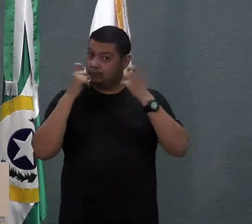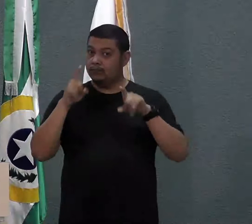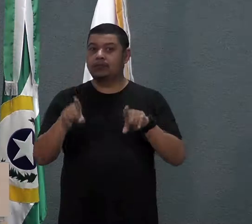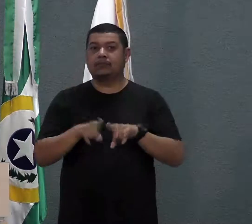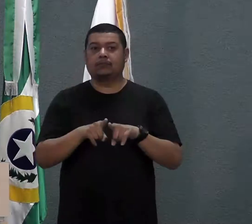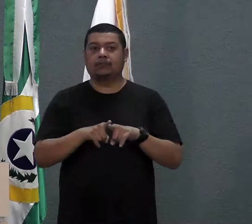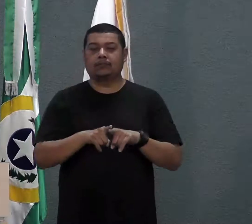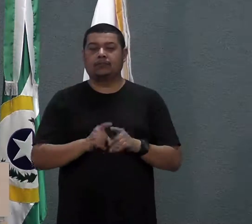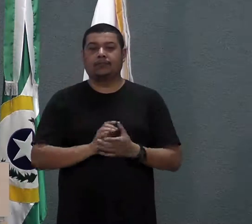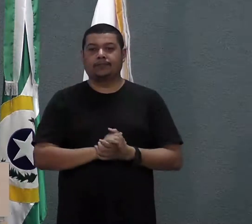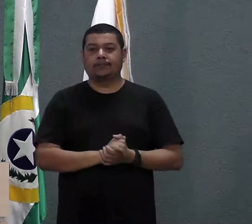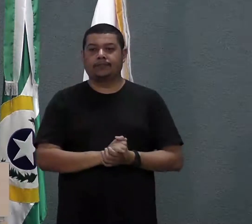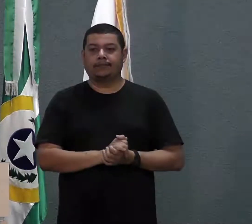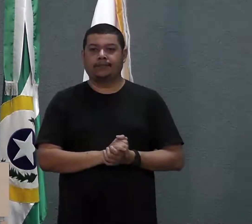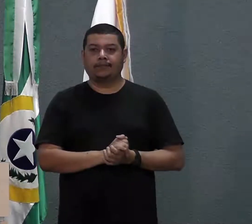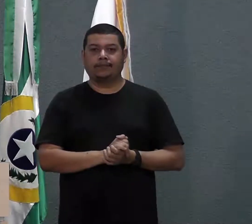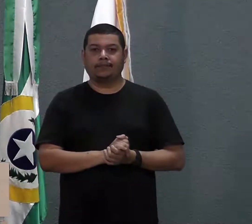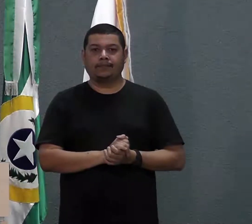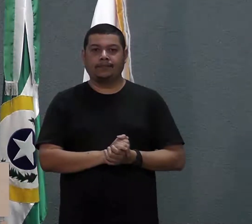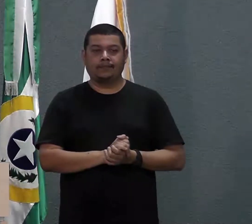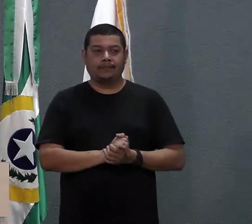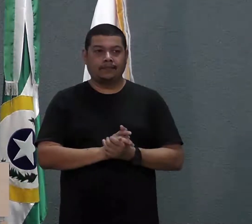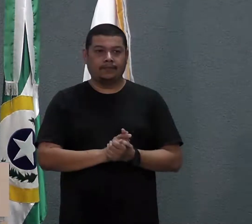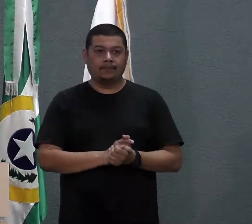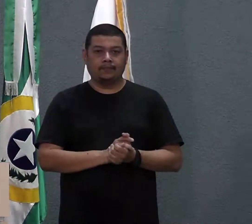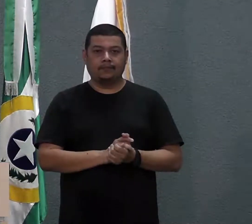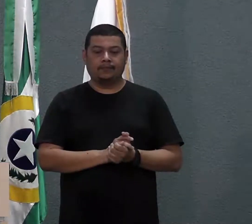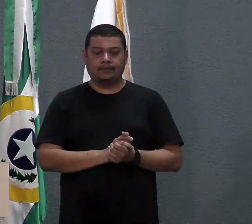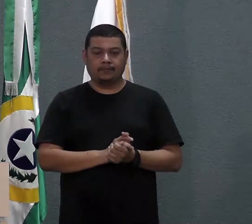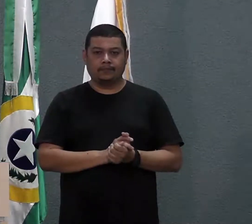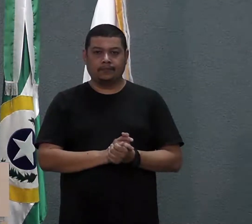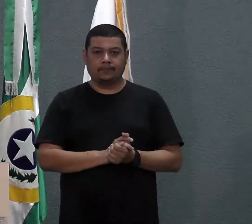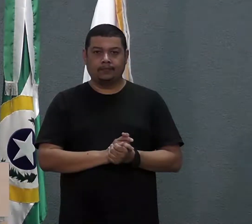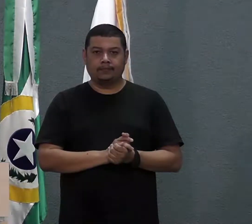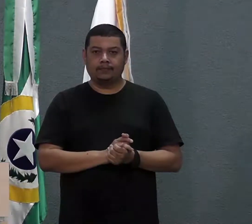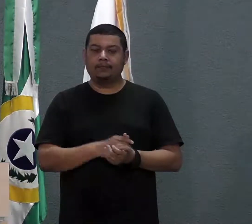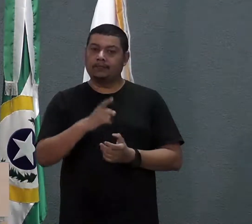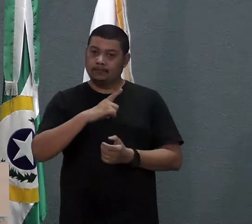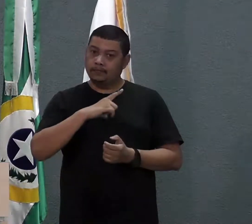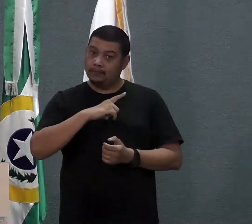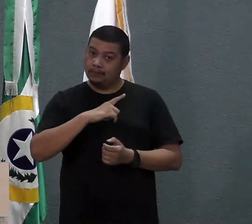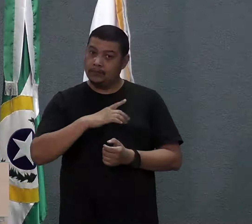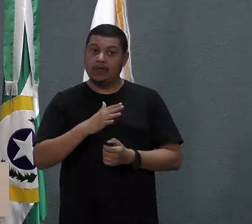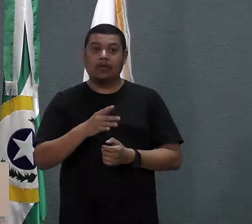muito transtorno para os cacoalenses, com sequelas, inclusive.